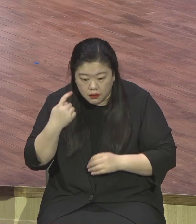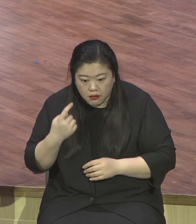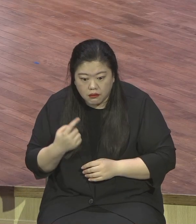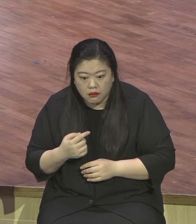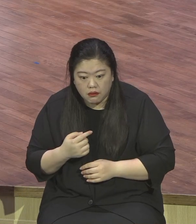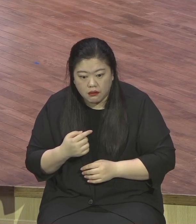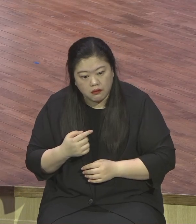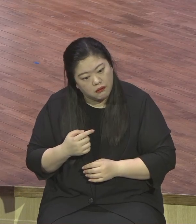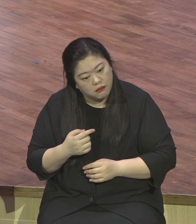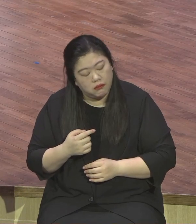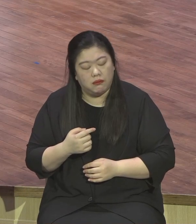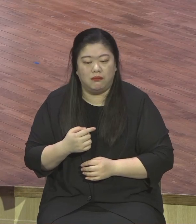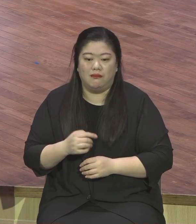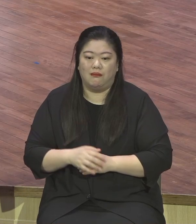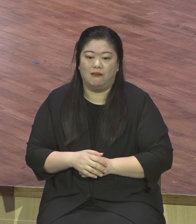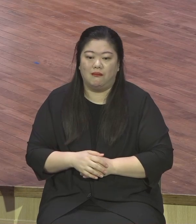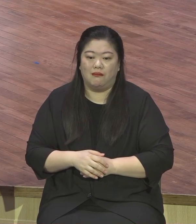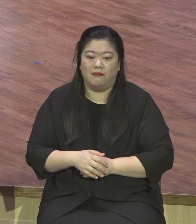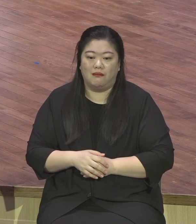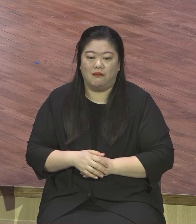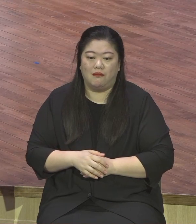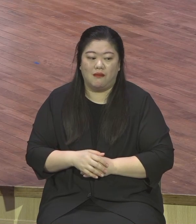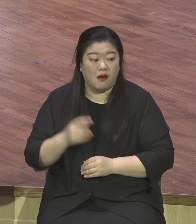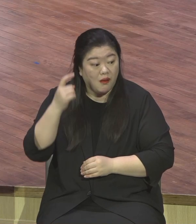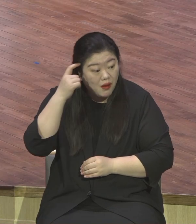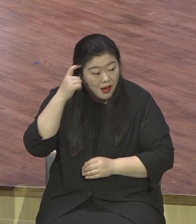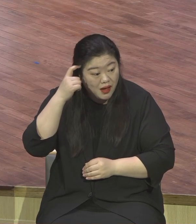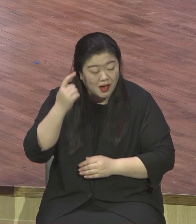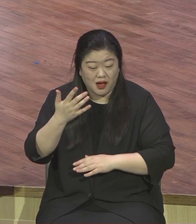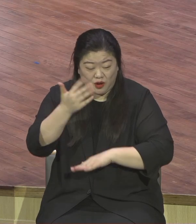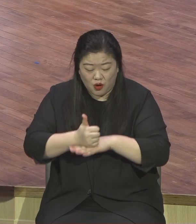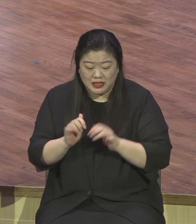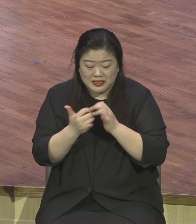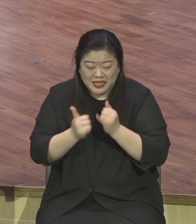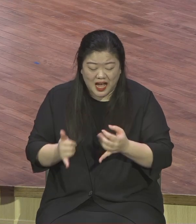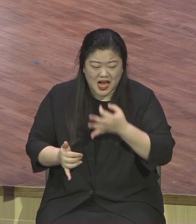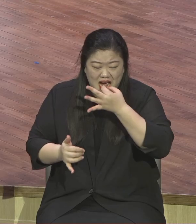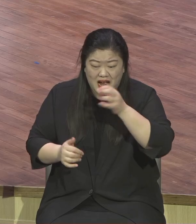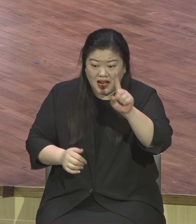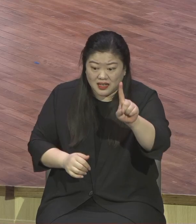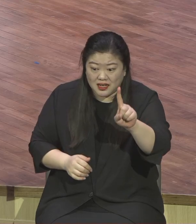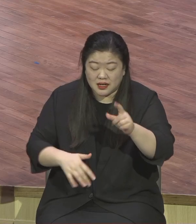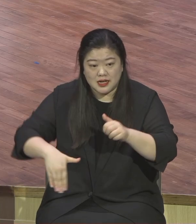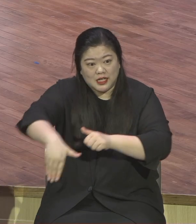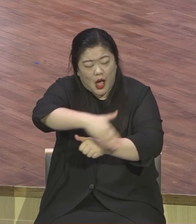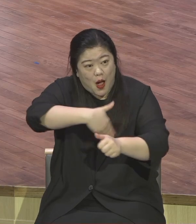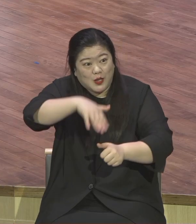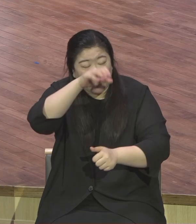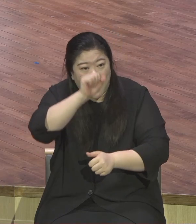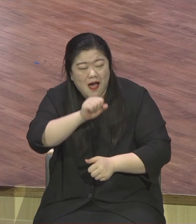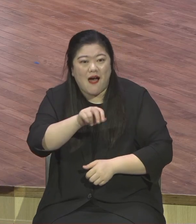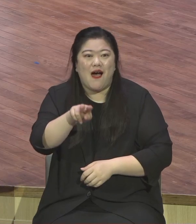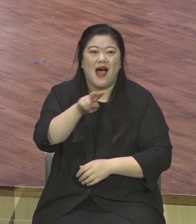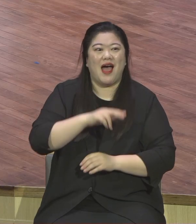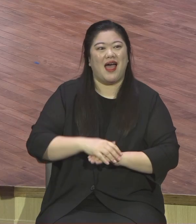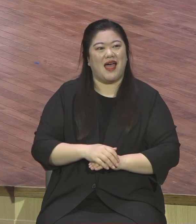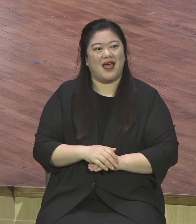하늘과 땅 바다 다 가져라 너가 창조한 아당과 하다 그러면서 하나 딱 만들었어 자